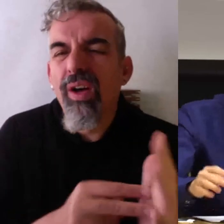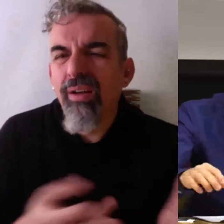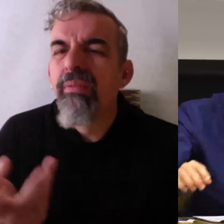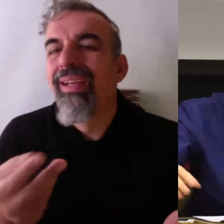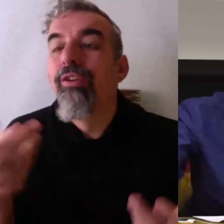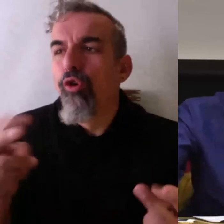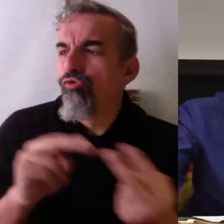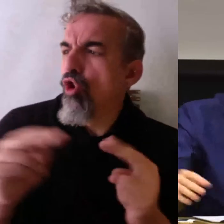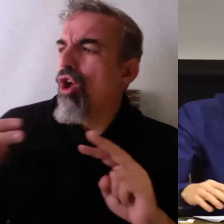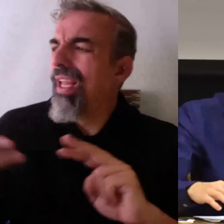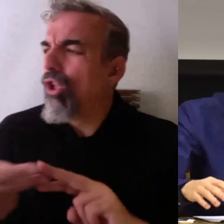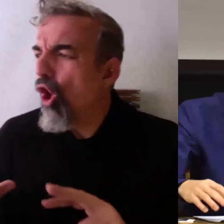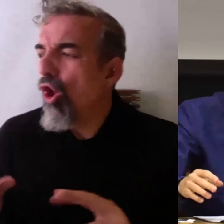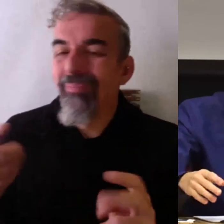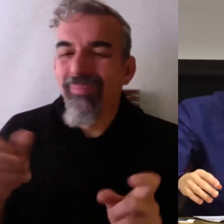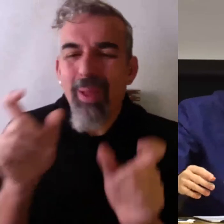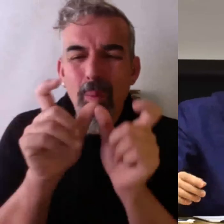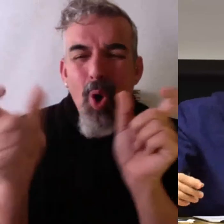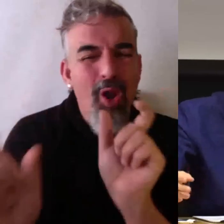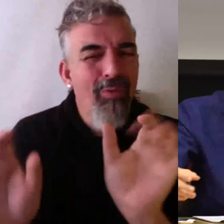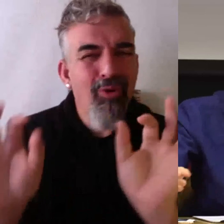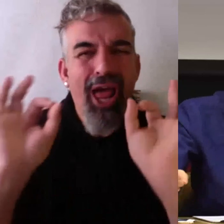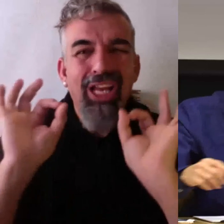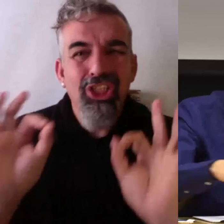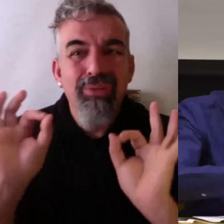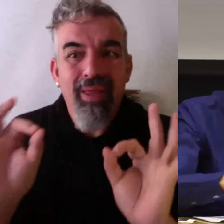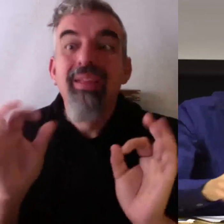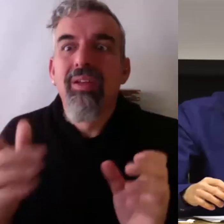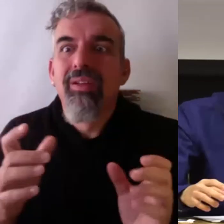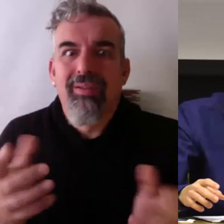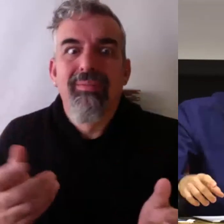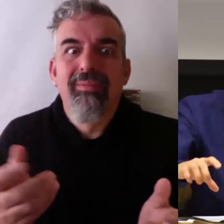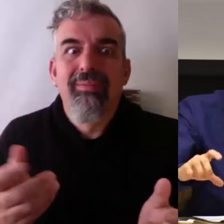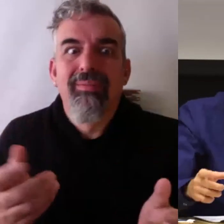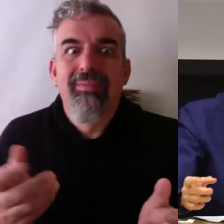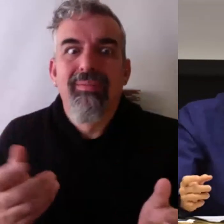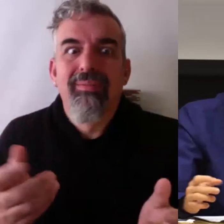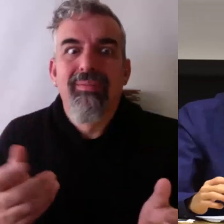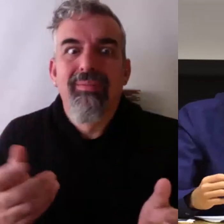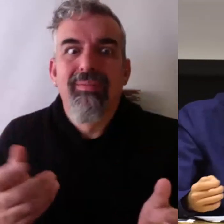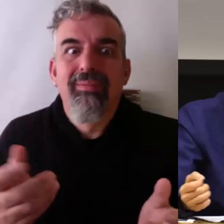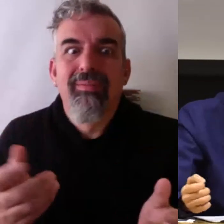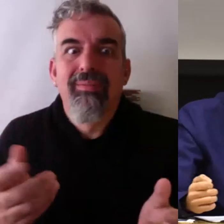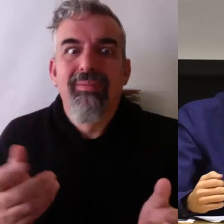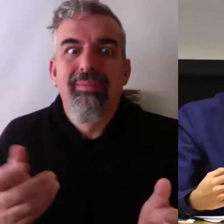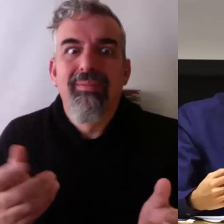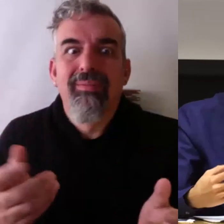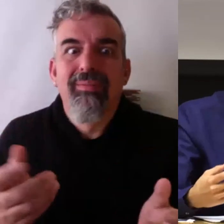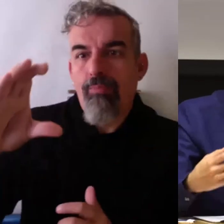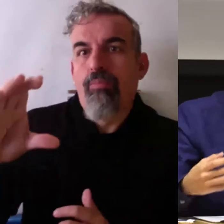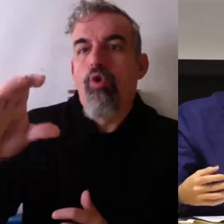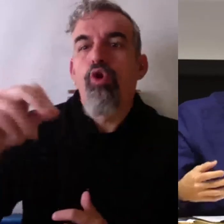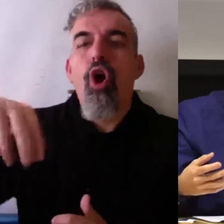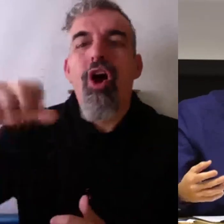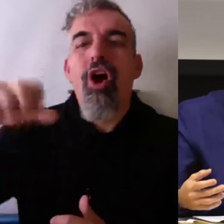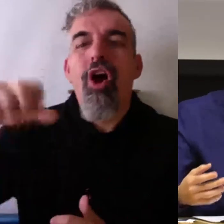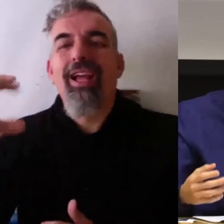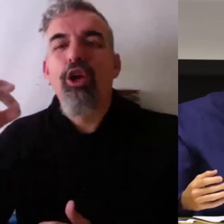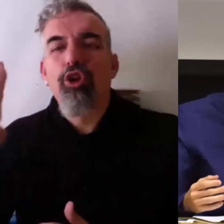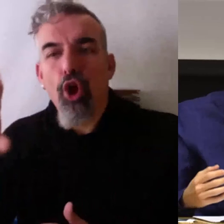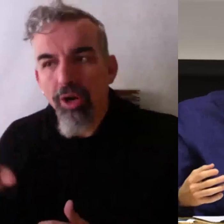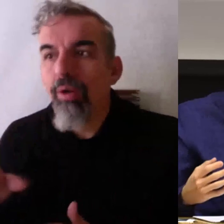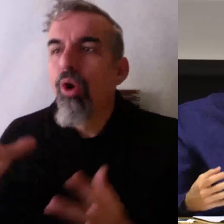conector de R no sé cuánto con el código 23, 24 y este es de la... Pues eso me parece que es también